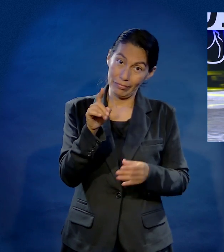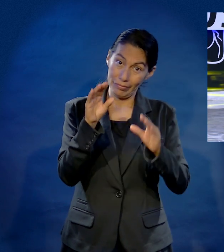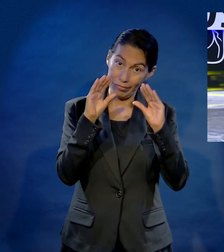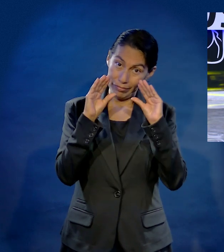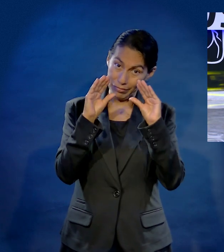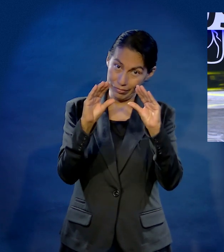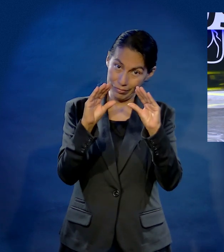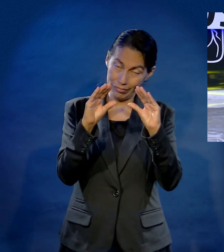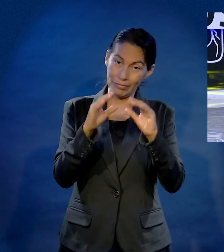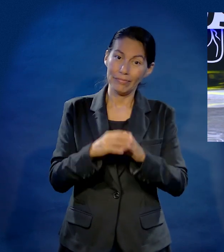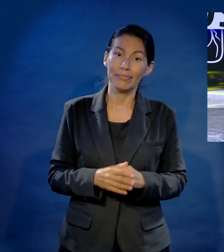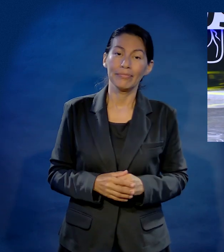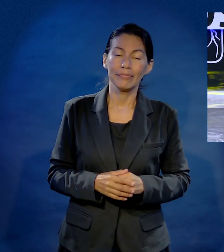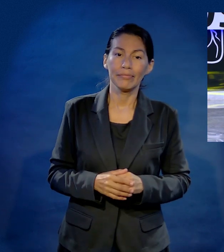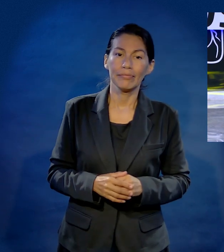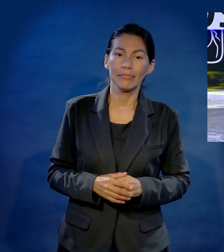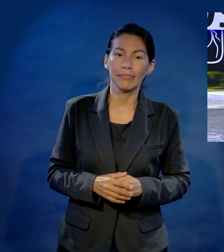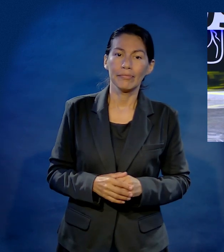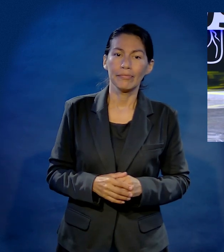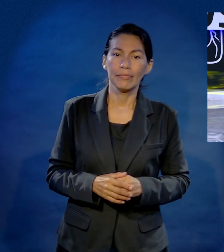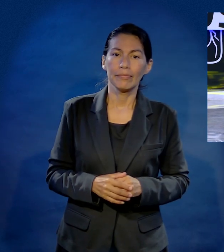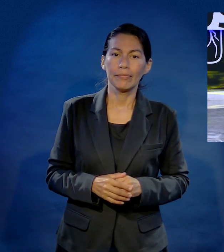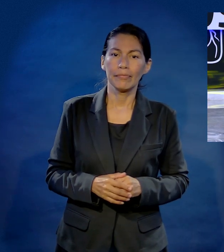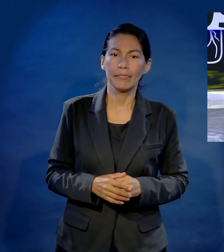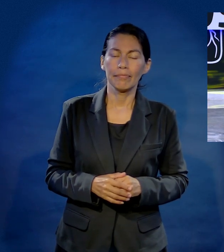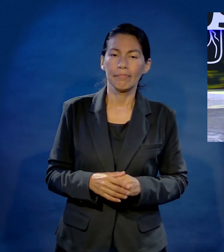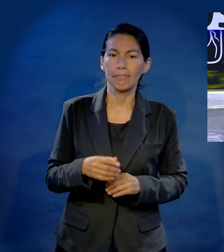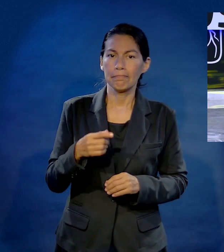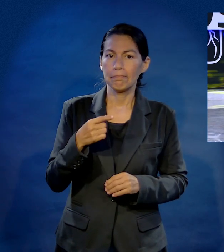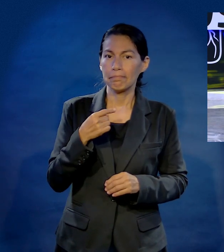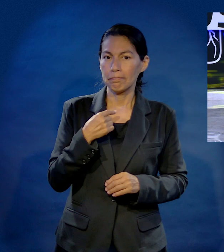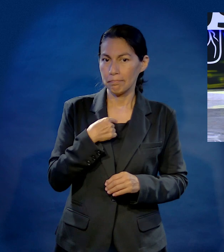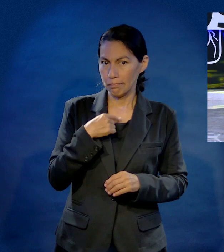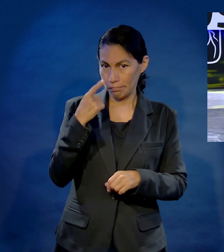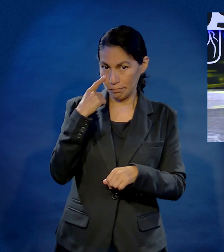No. No. A mí me ha tocado ver personas.